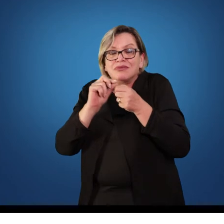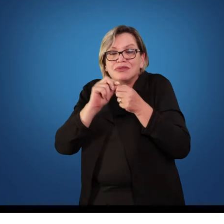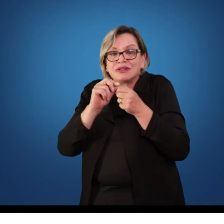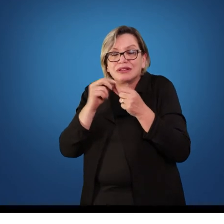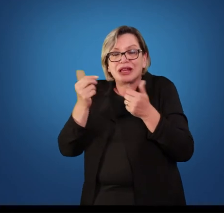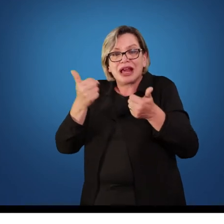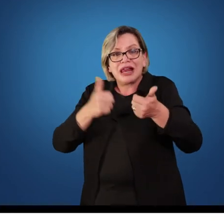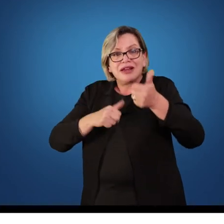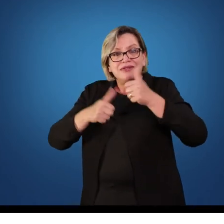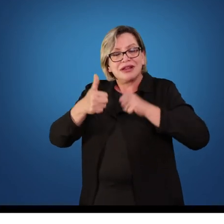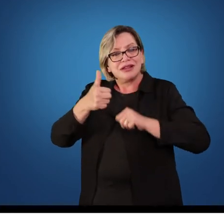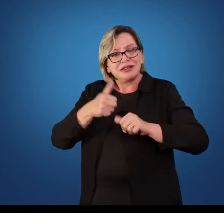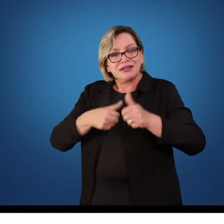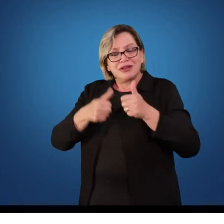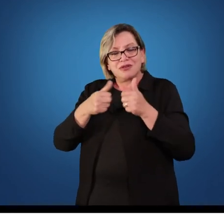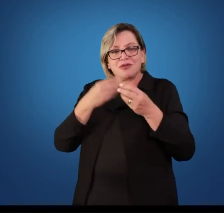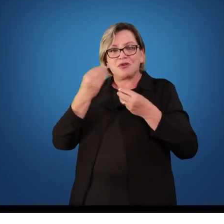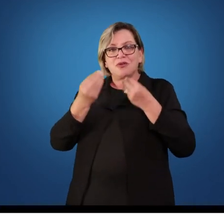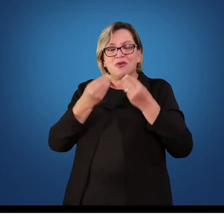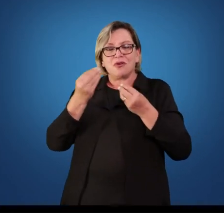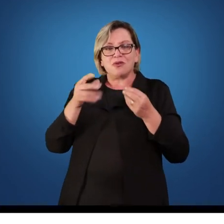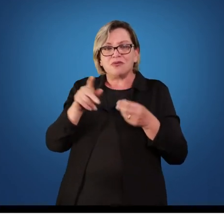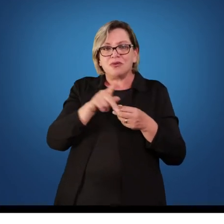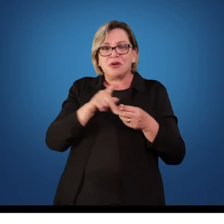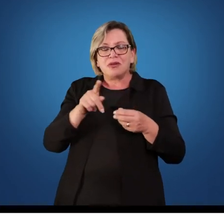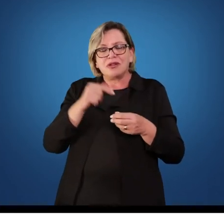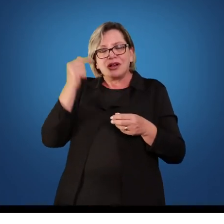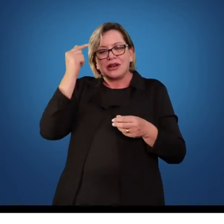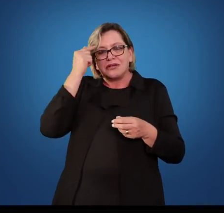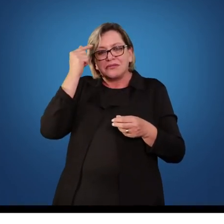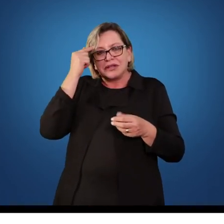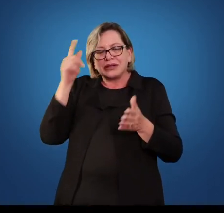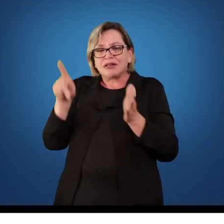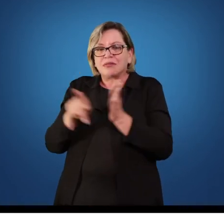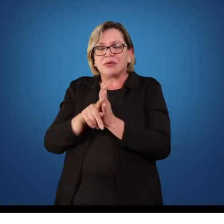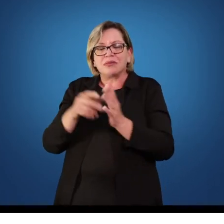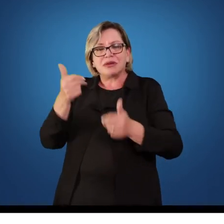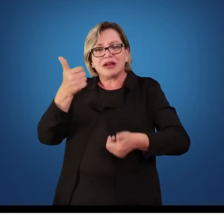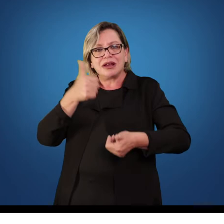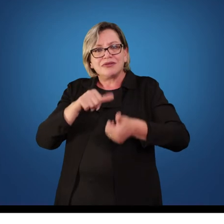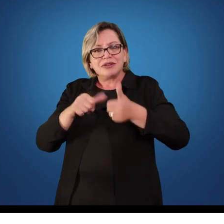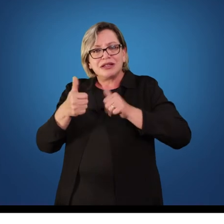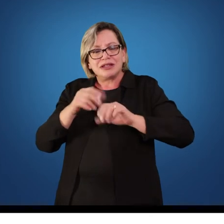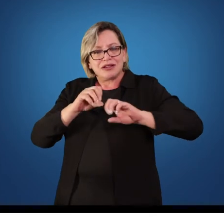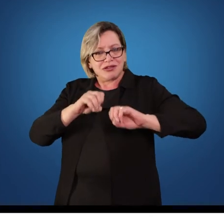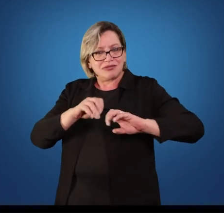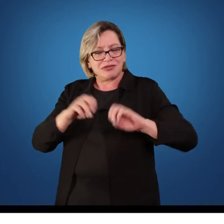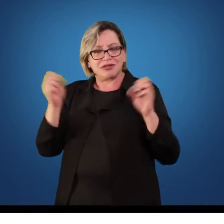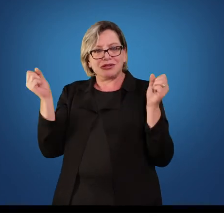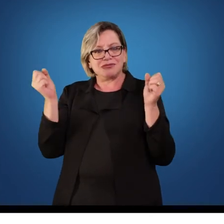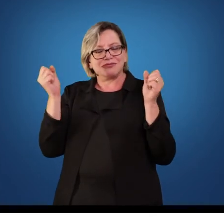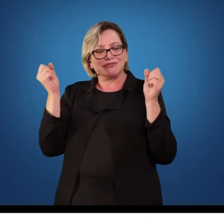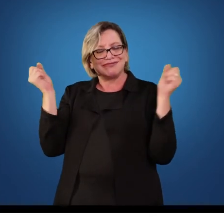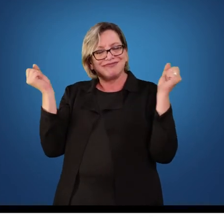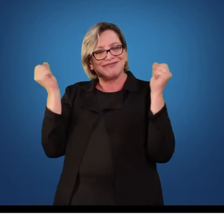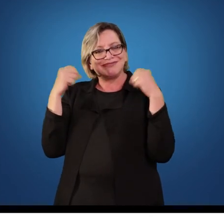Como que o professor concebe esse processo avaliativo nas aulas de Educação Física? Normalmente, quando nós estamos, assim,